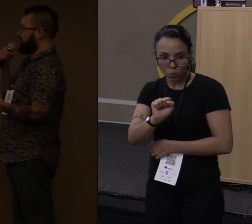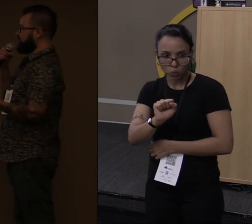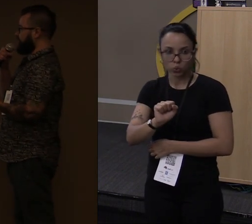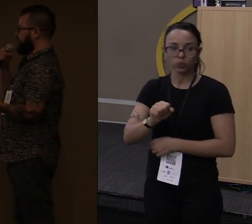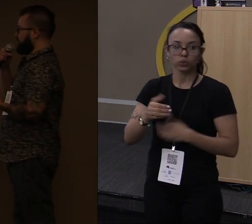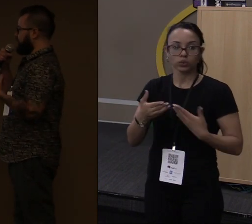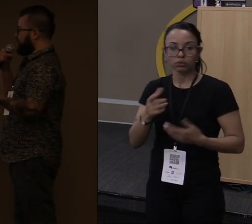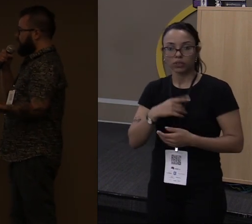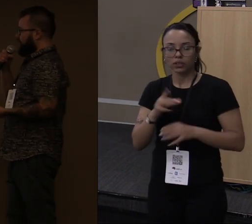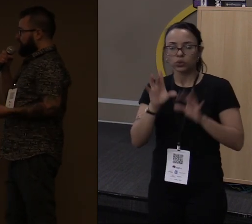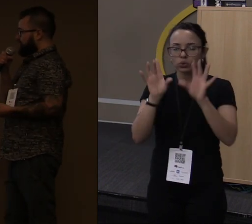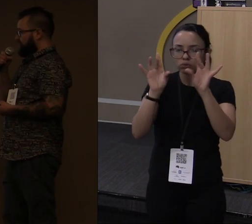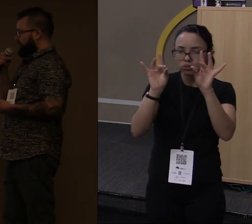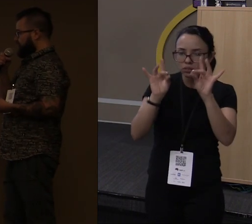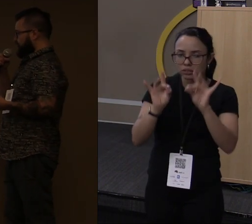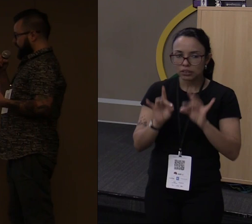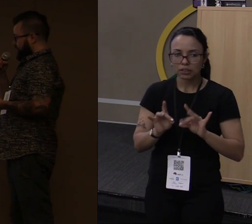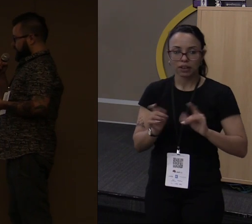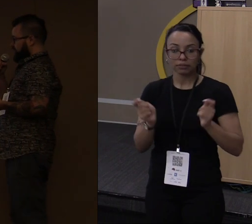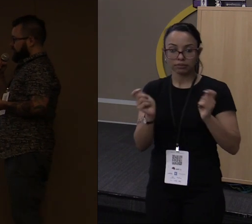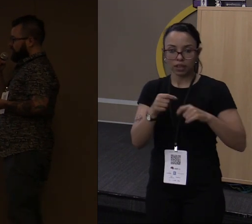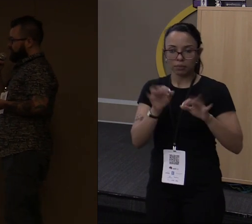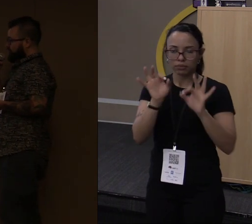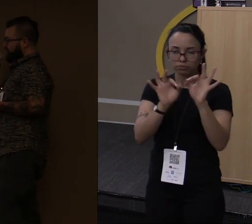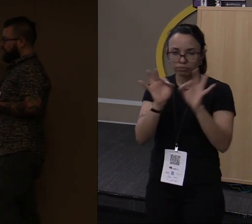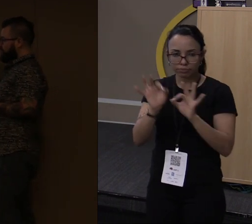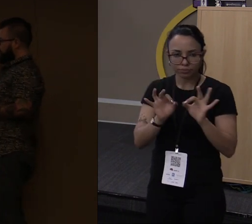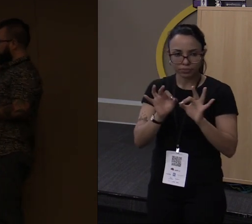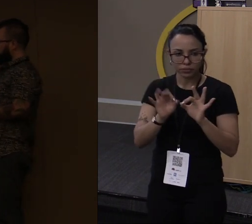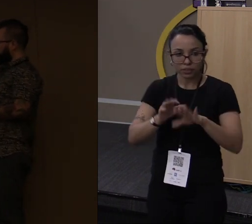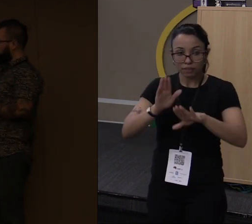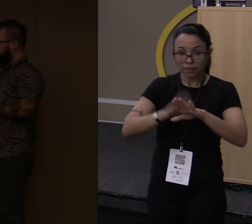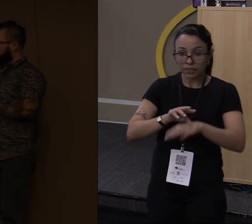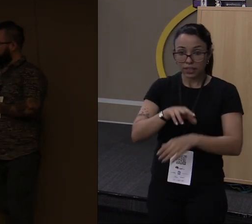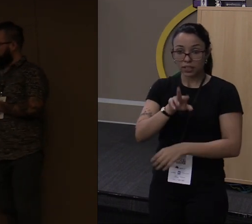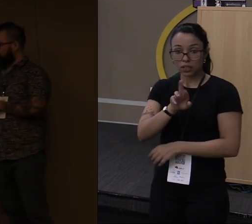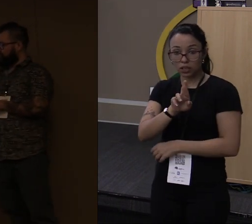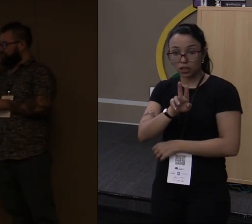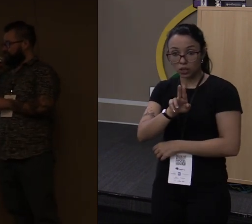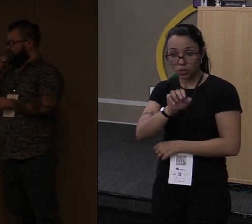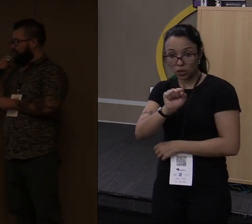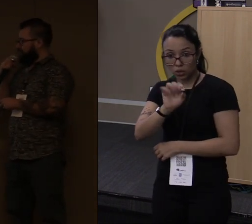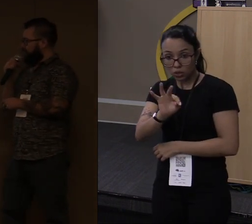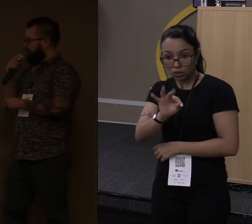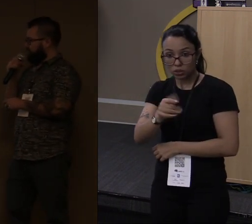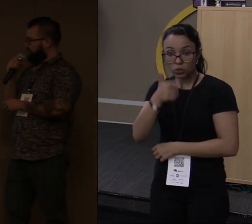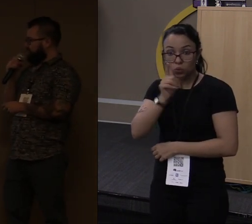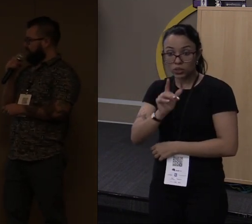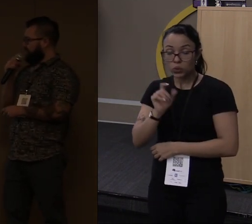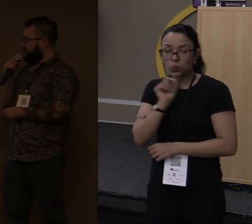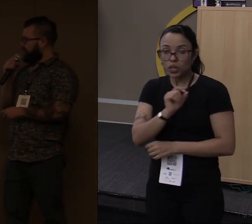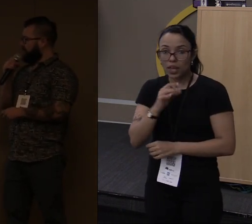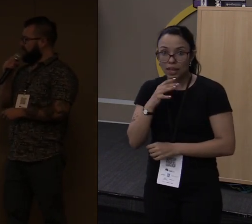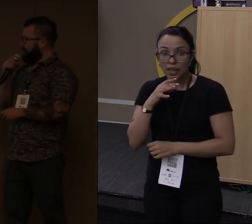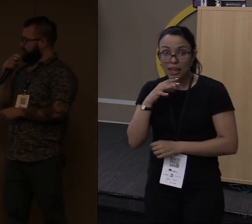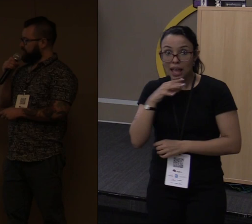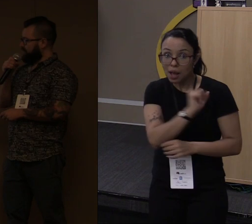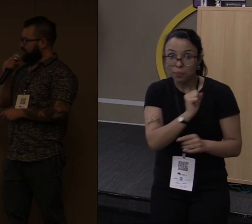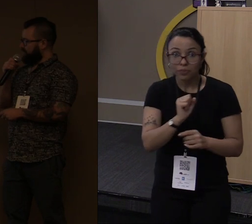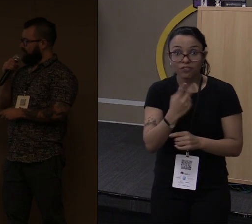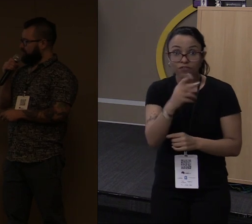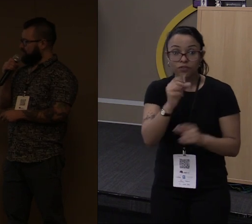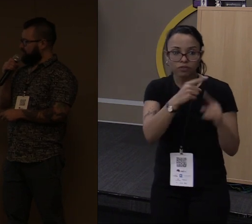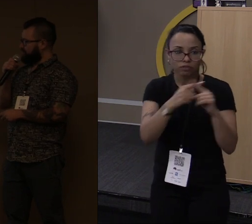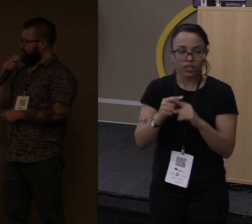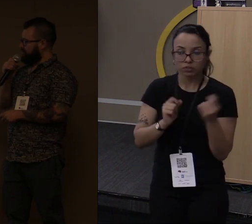detalhes do Python. Fazendo em Rust eu consegui deixar 20 vezes mais rápido, tá? Então você nota que aqui eu